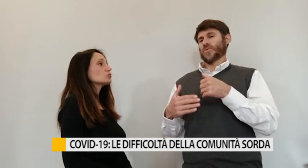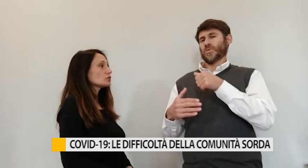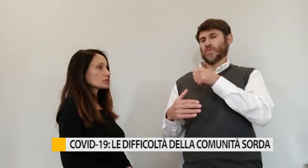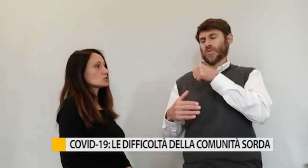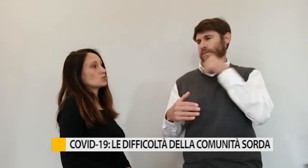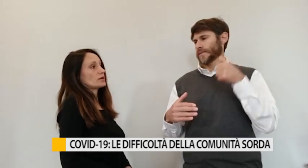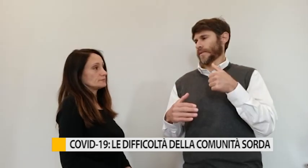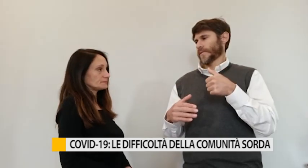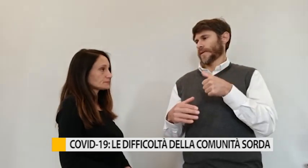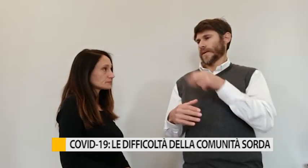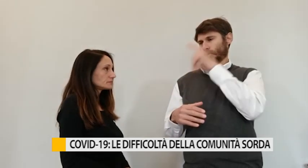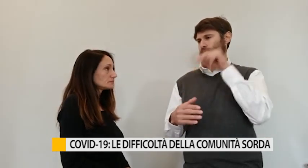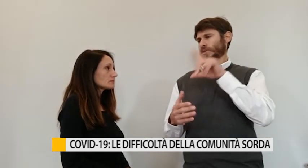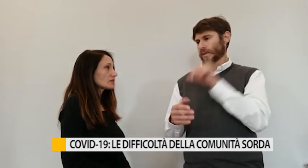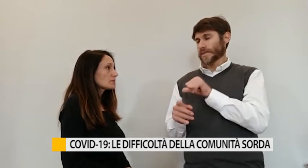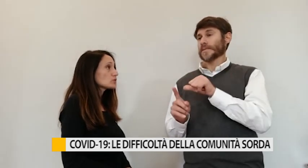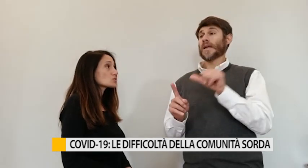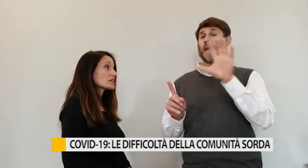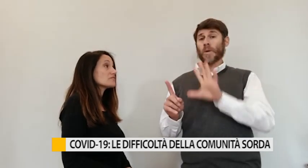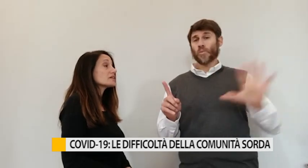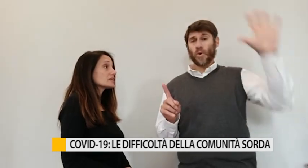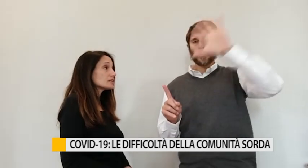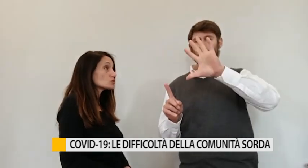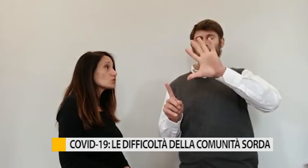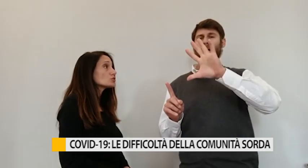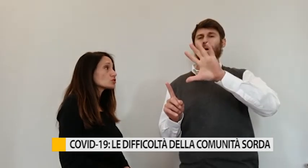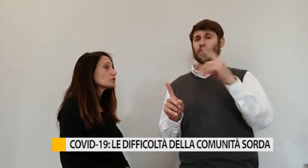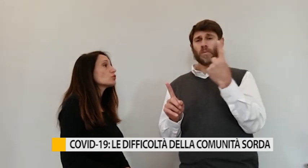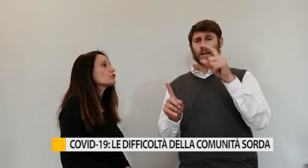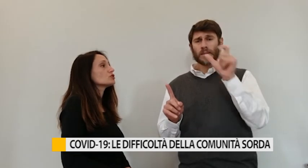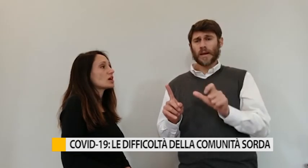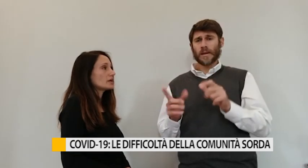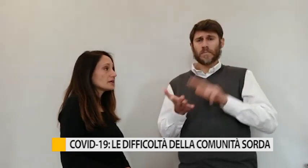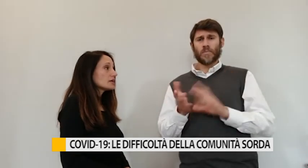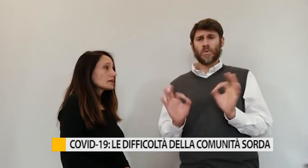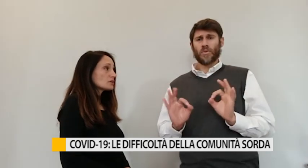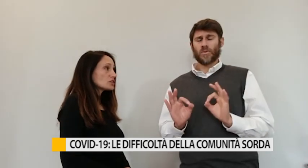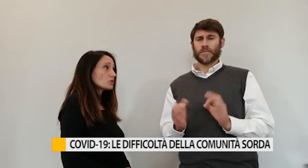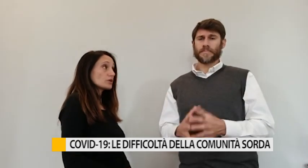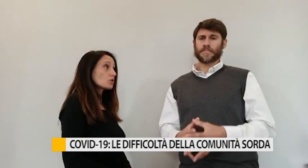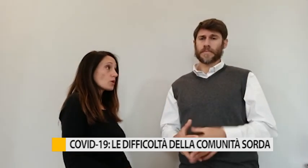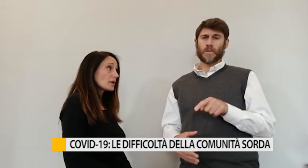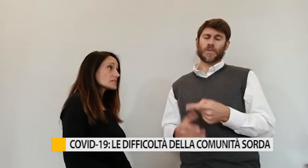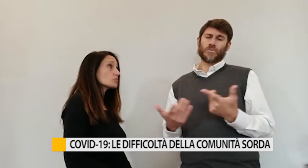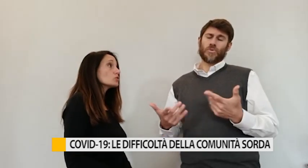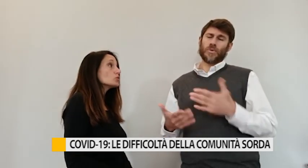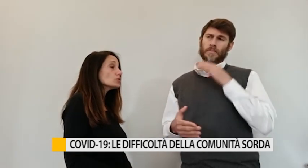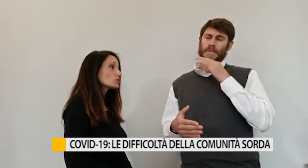comunicazione. Per questo serve il suo riconoscimento ufficiale. Immaginiamo che in Europa siamo l'unico